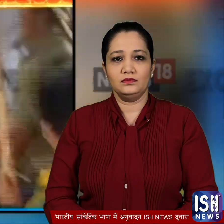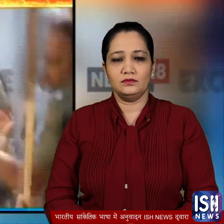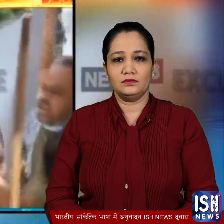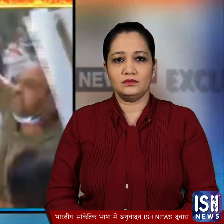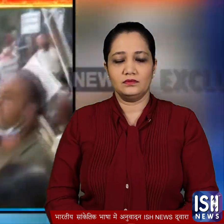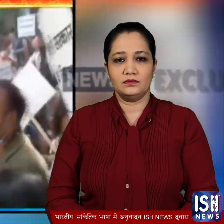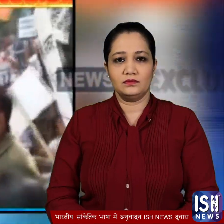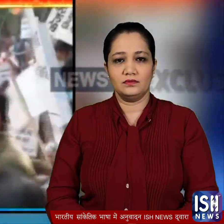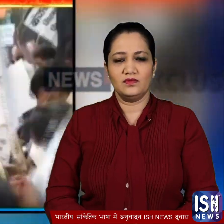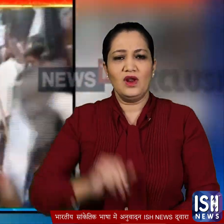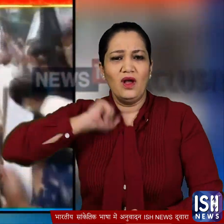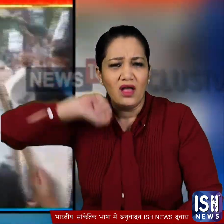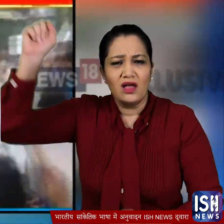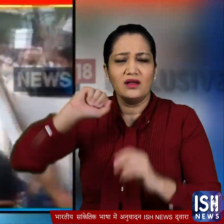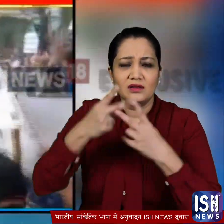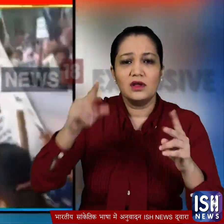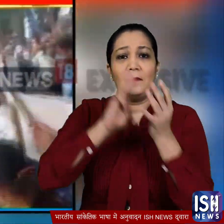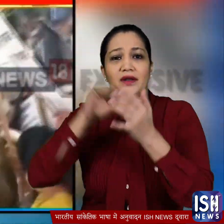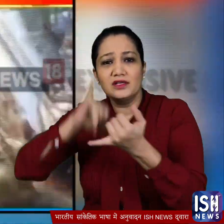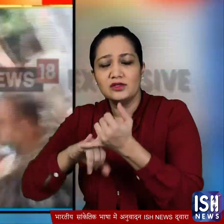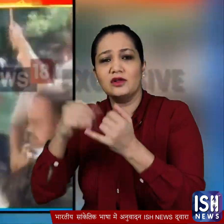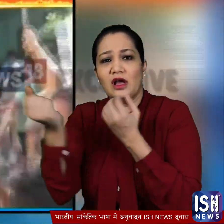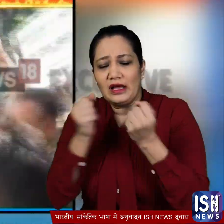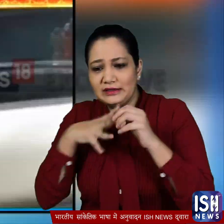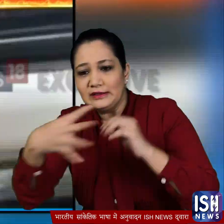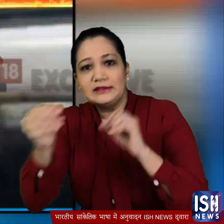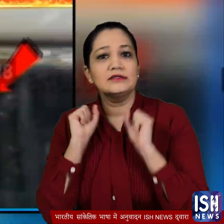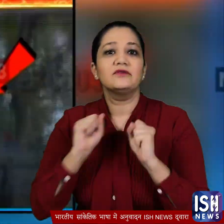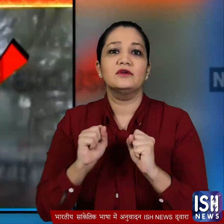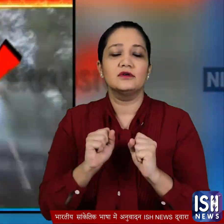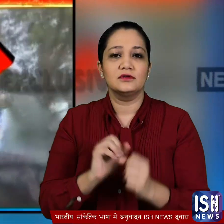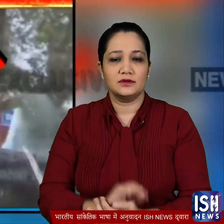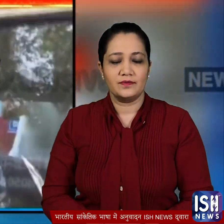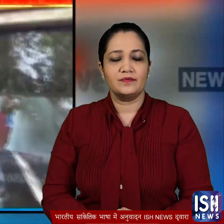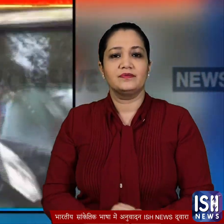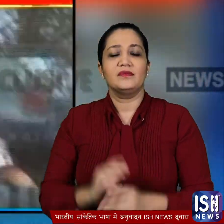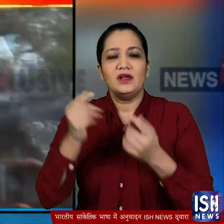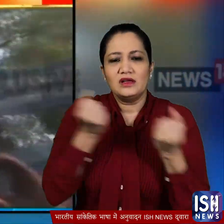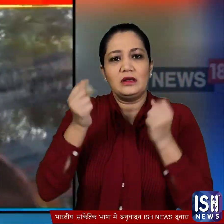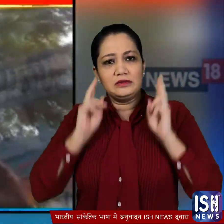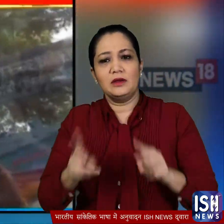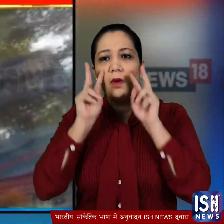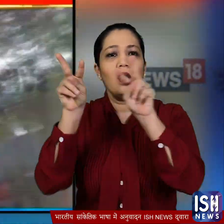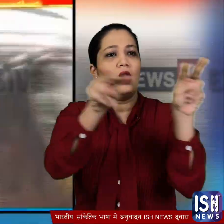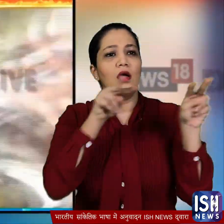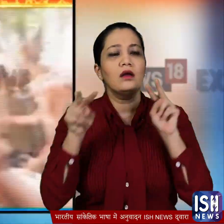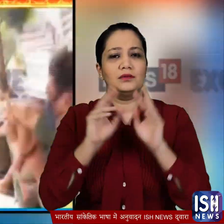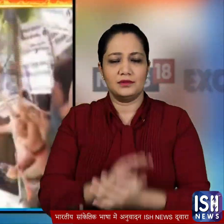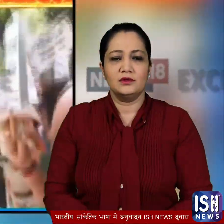शोर शराबे के बीच मनीश सोधिया का कार से निकलना ही मुश्किल हो गया गाड़ी में बैठे हुए वो हंगामे को देखते रहे और हालात काबो में आने